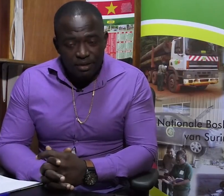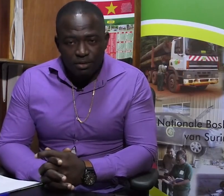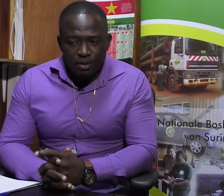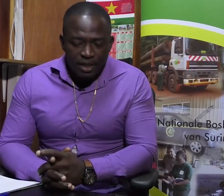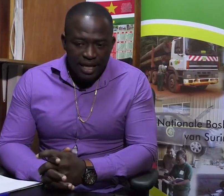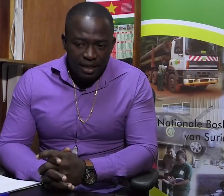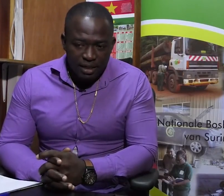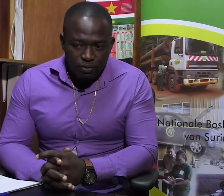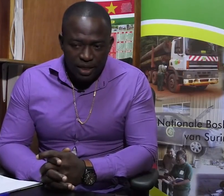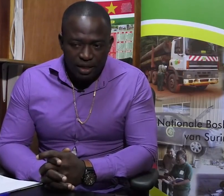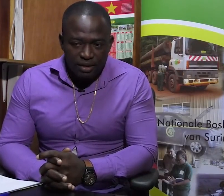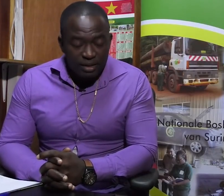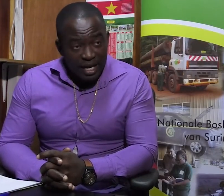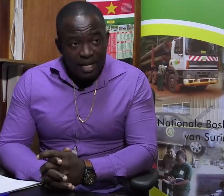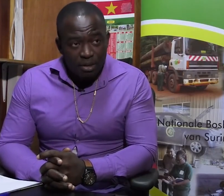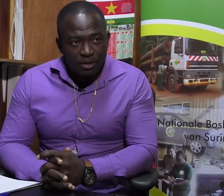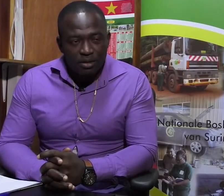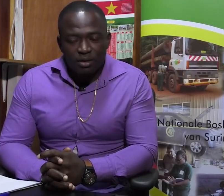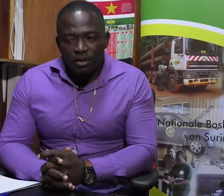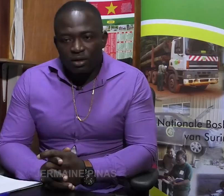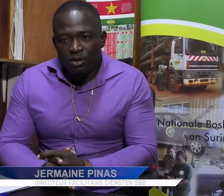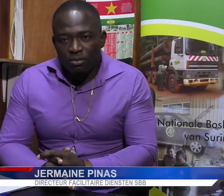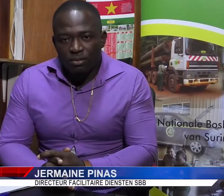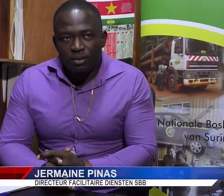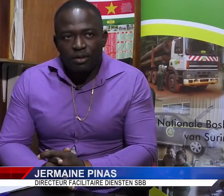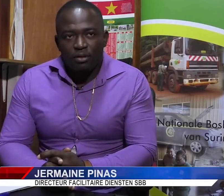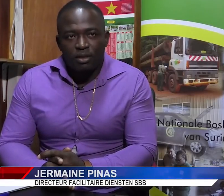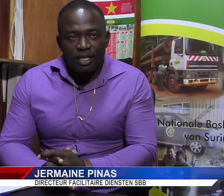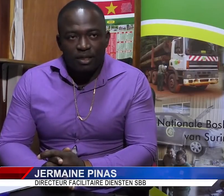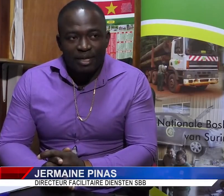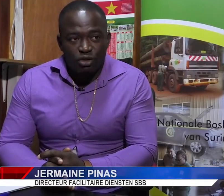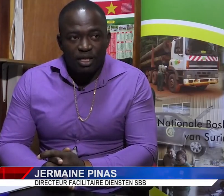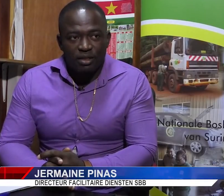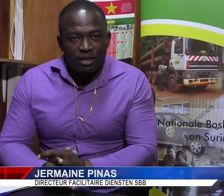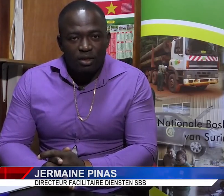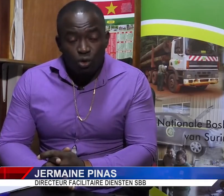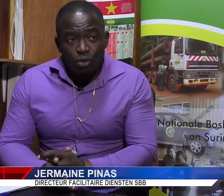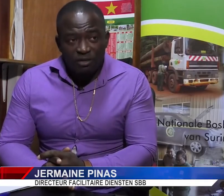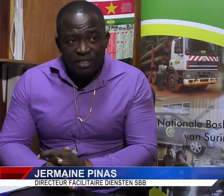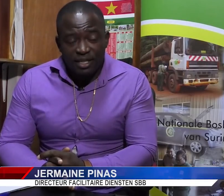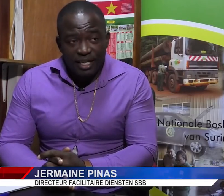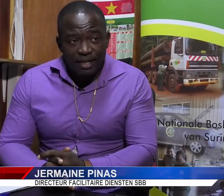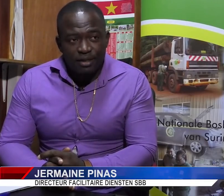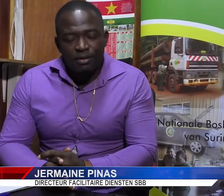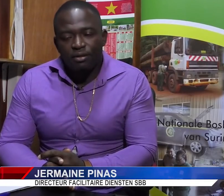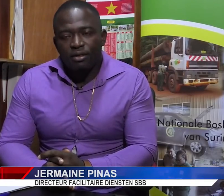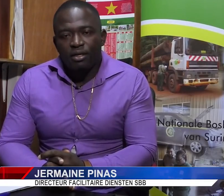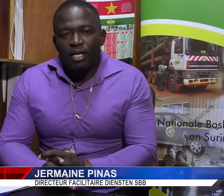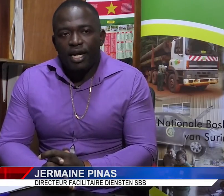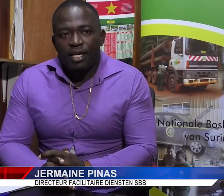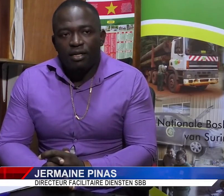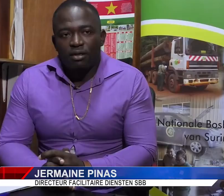Diensten denk ik dat wij als taak hebben om zeker het personeel goed te faciliteren.